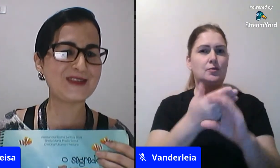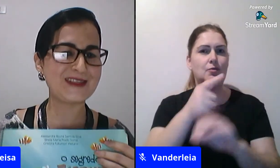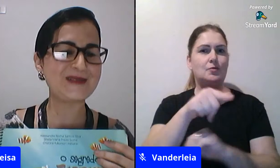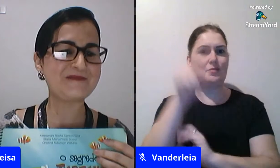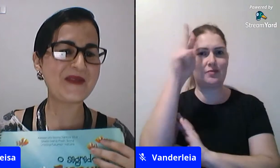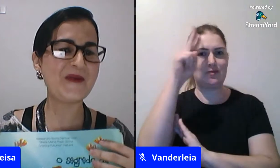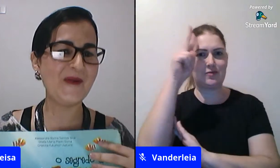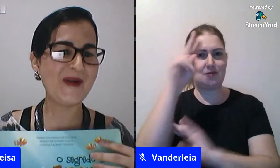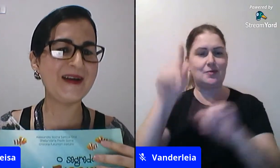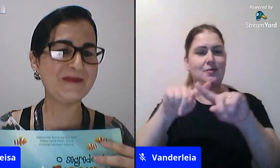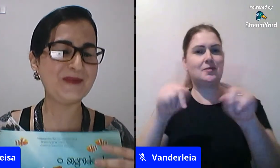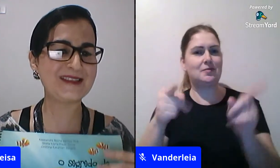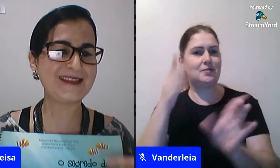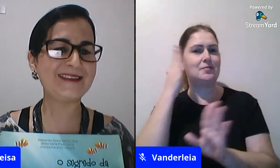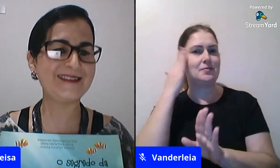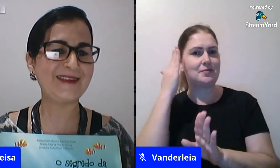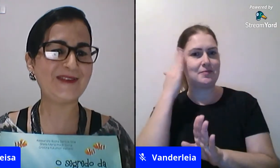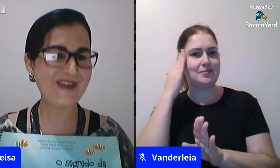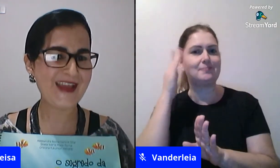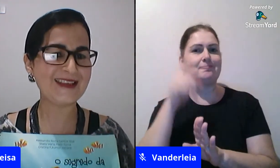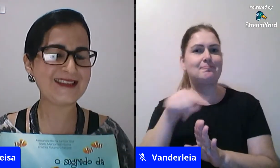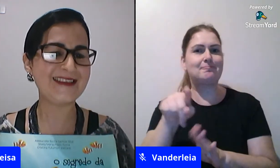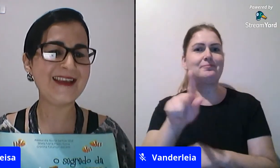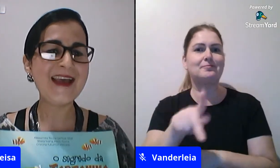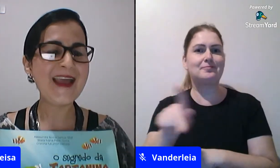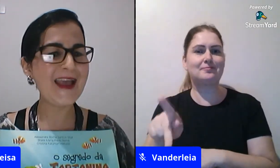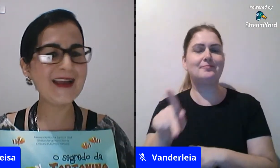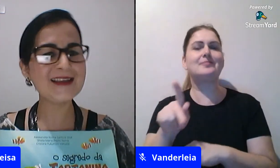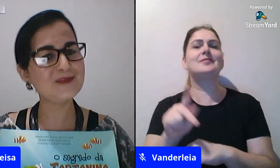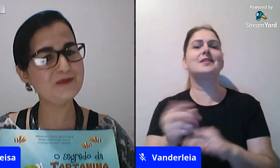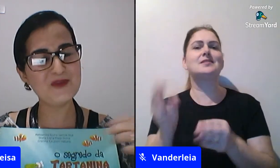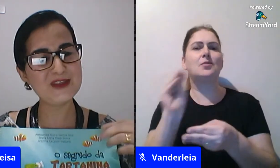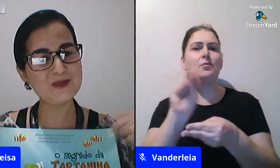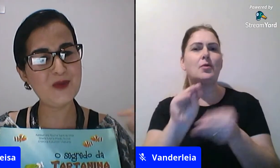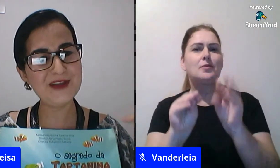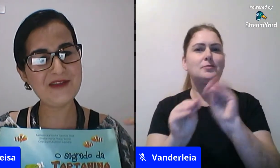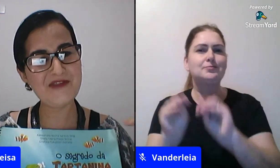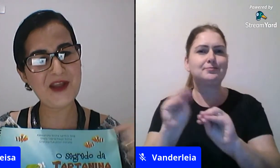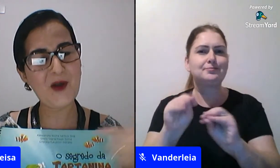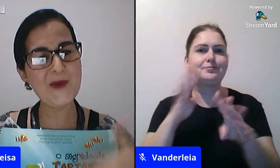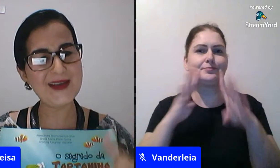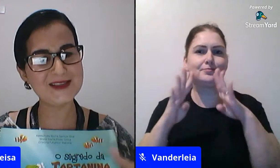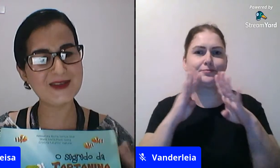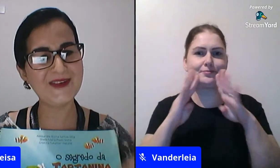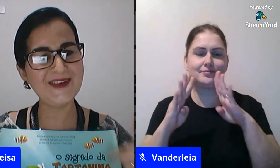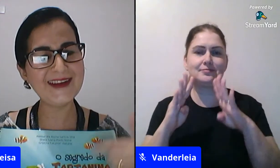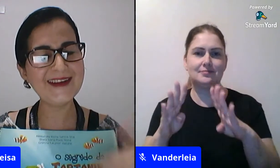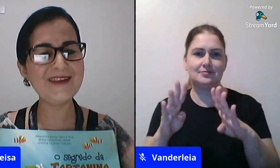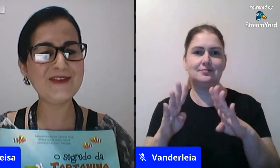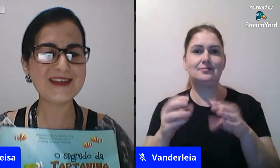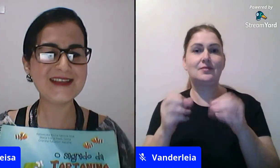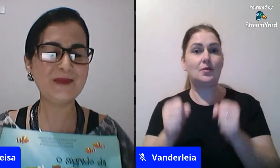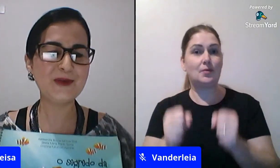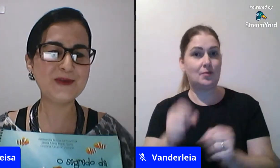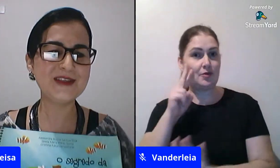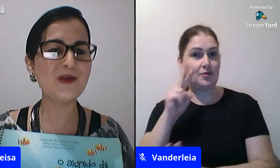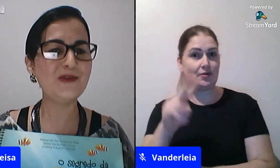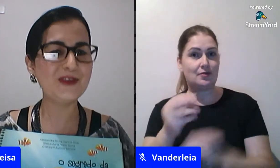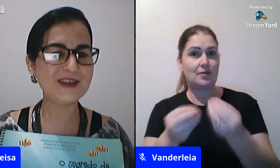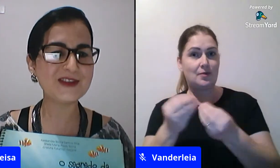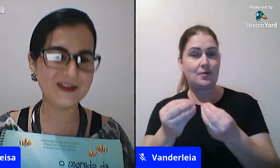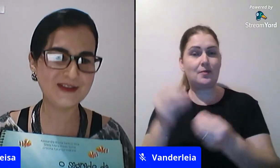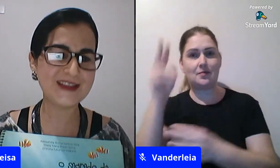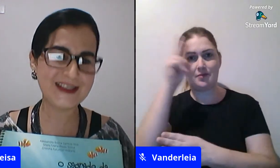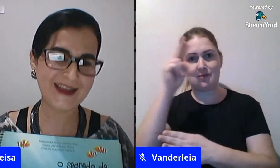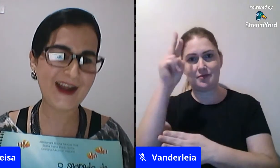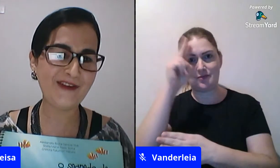professoras colocando postando aí no face elas vocês podem ver como é a história e vocês reproduzirem